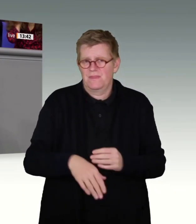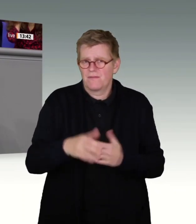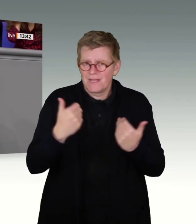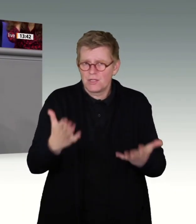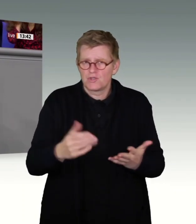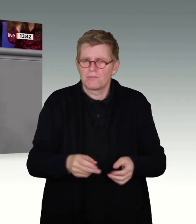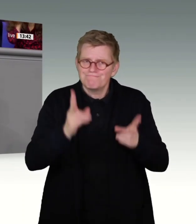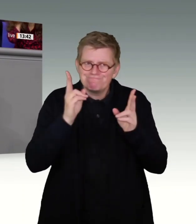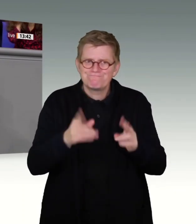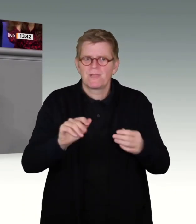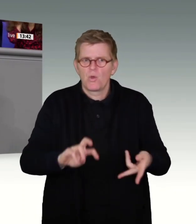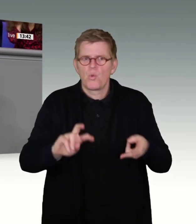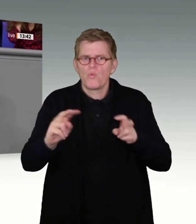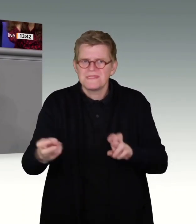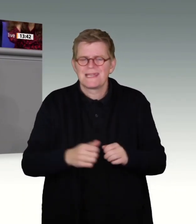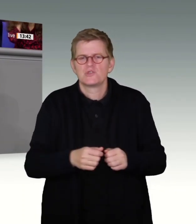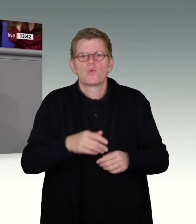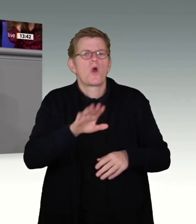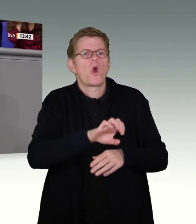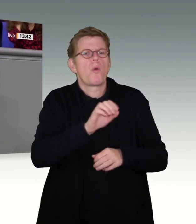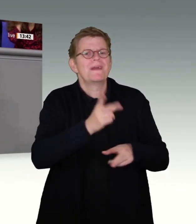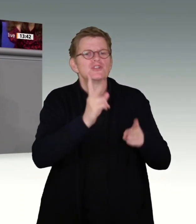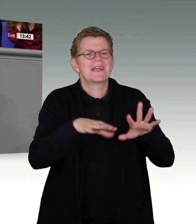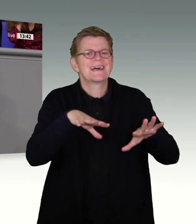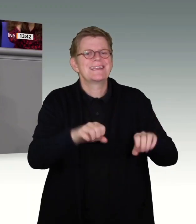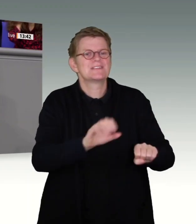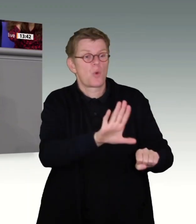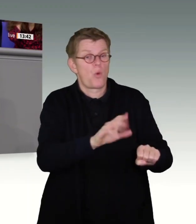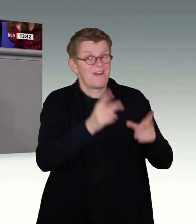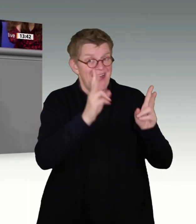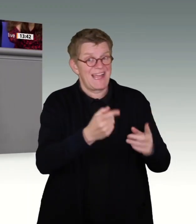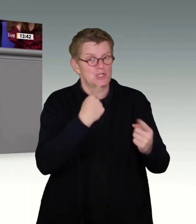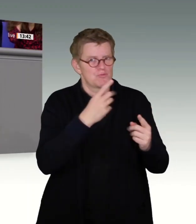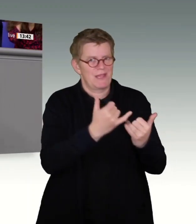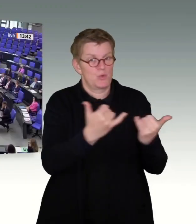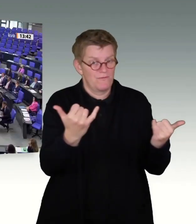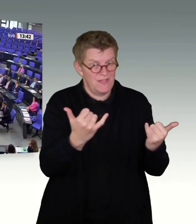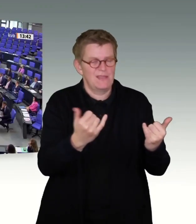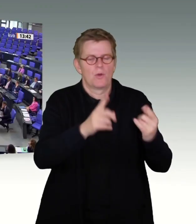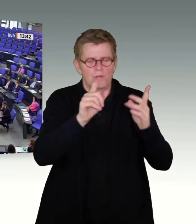Umsetzung der EuGH-Rechtsprechung erfolgen kann. Das ist unser Auftrag. Und das werden wir als Ampel liefern. Herzlichen Dank.